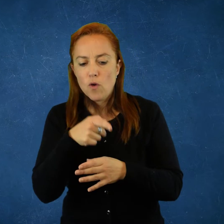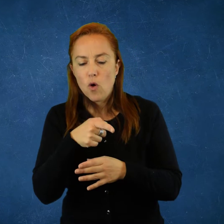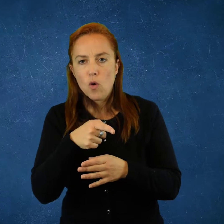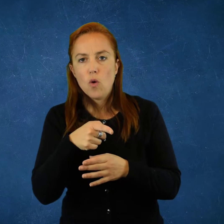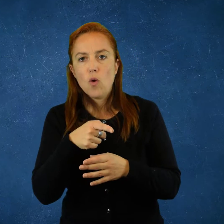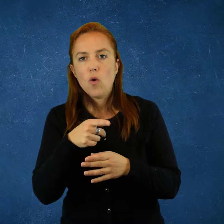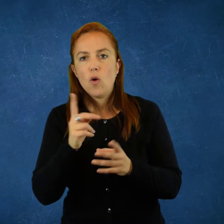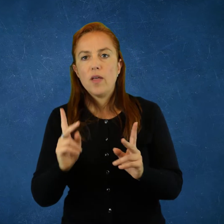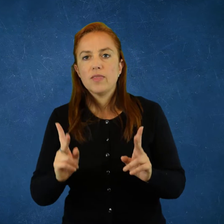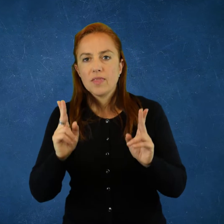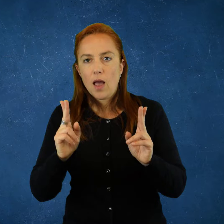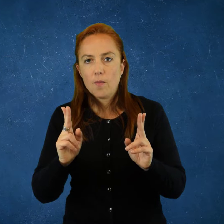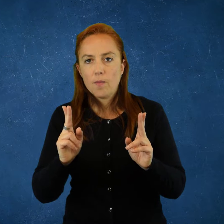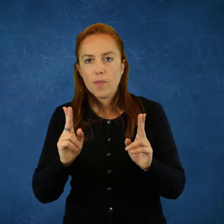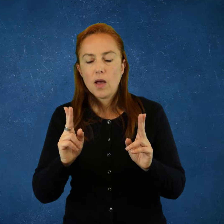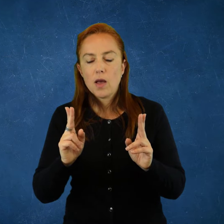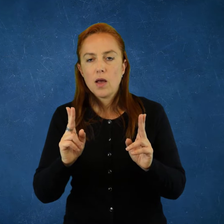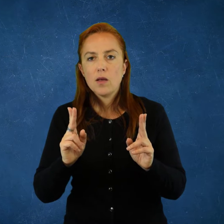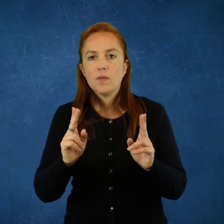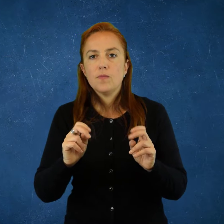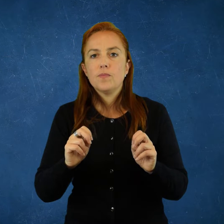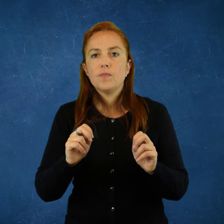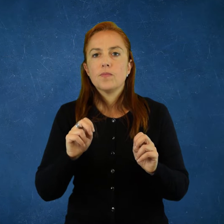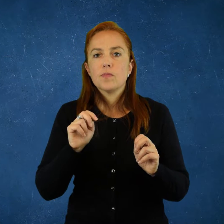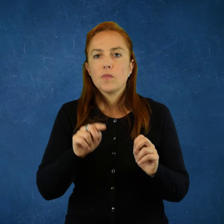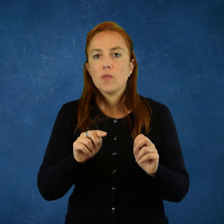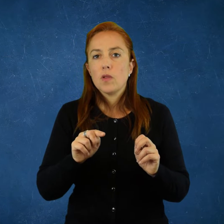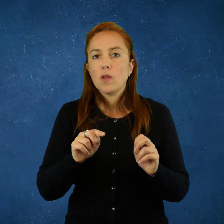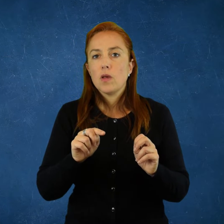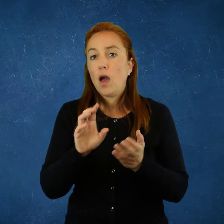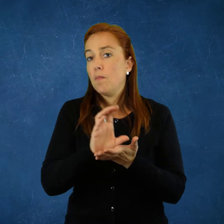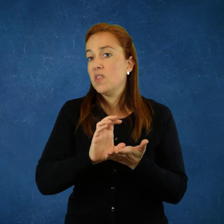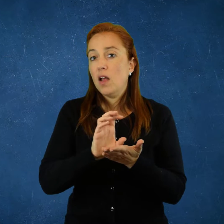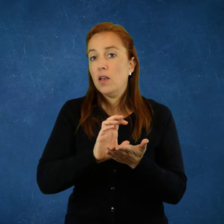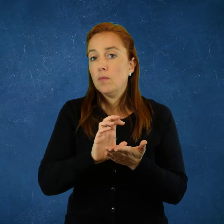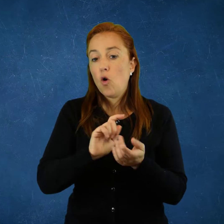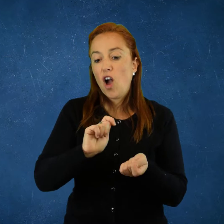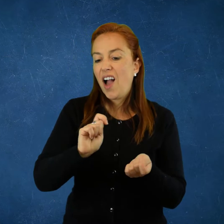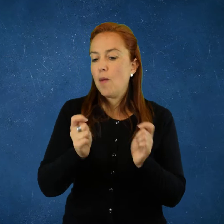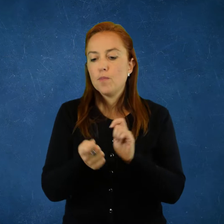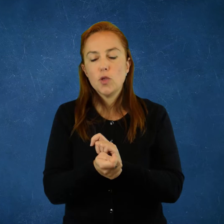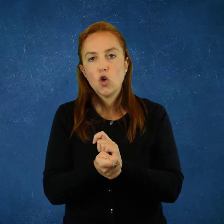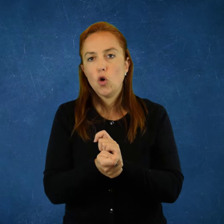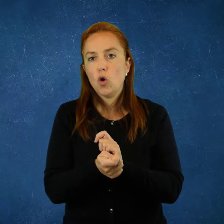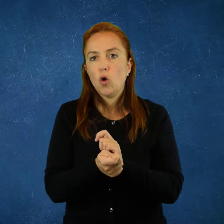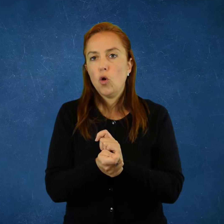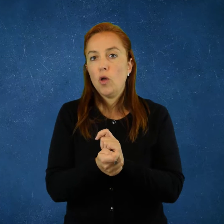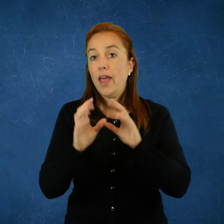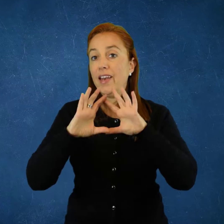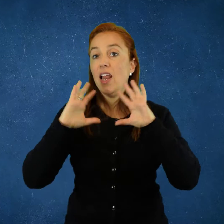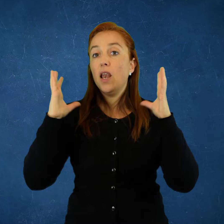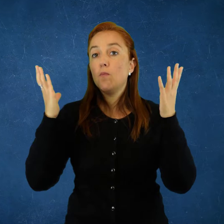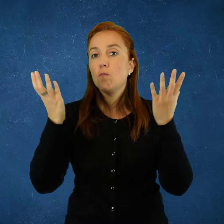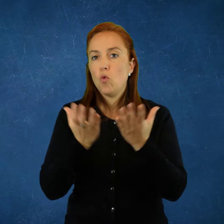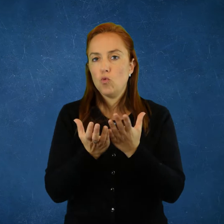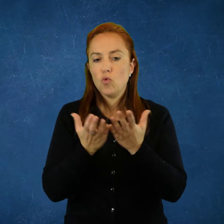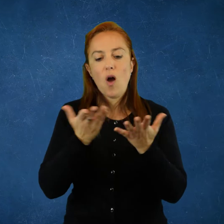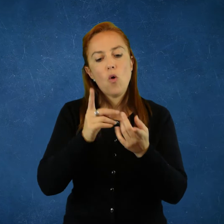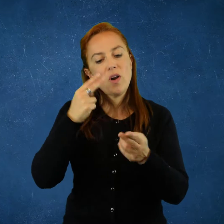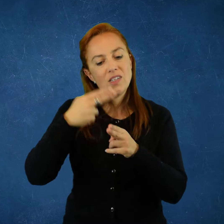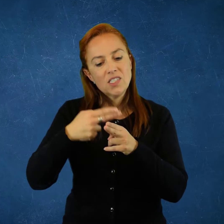El capitalismo había generado una nueva etapa, o sea, había degenerado él mismo